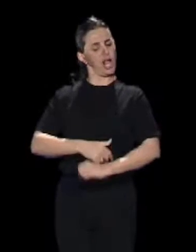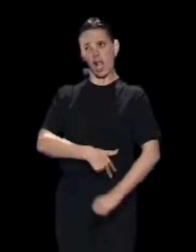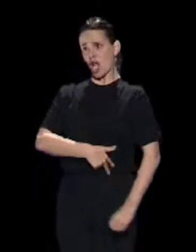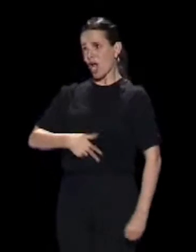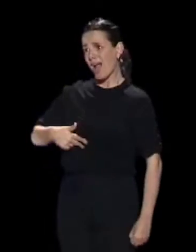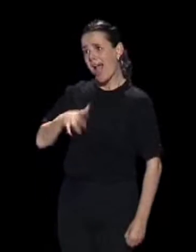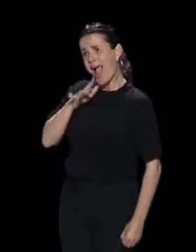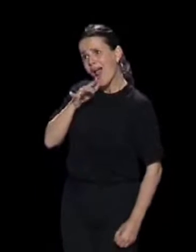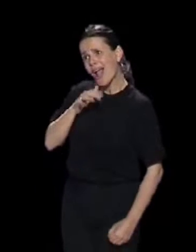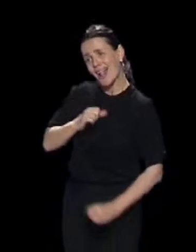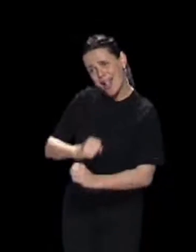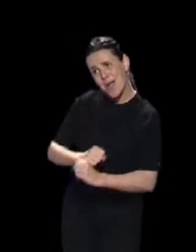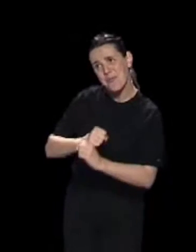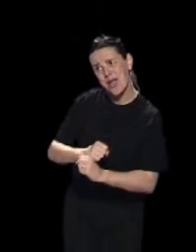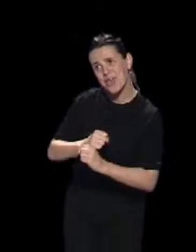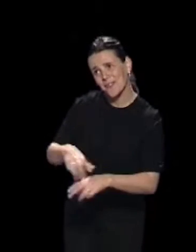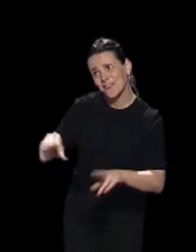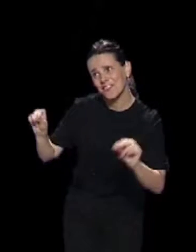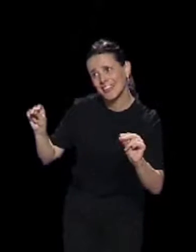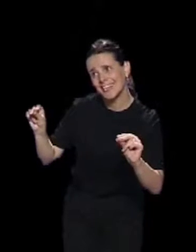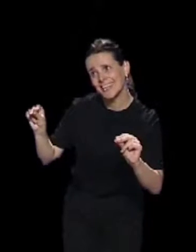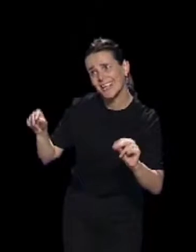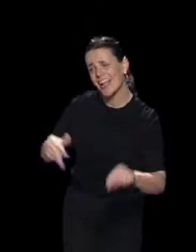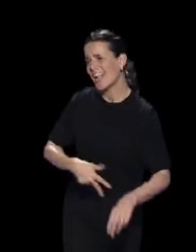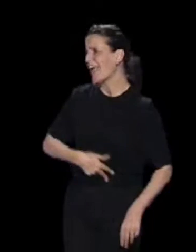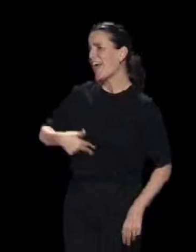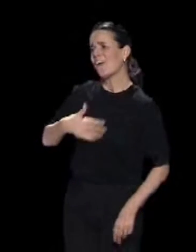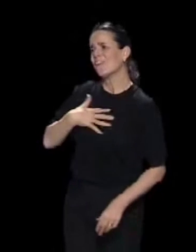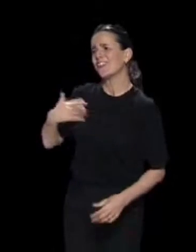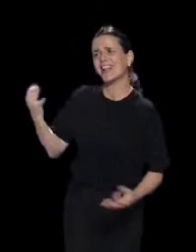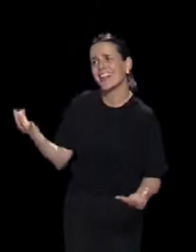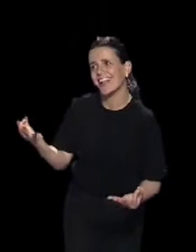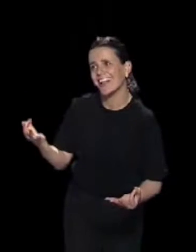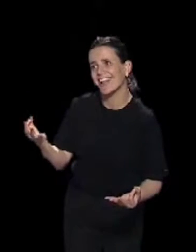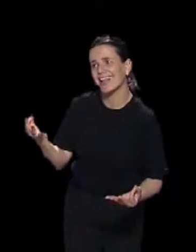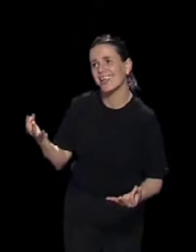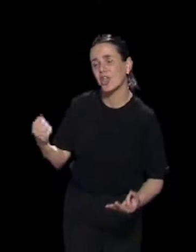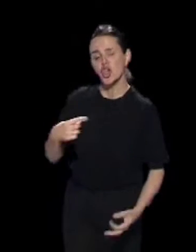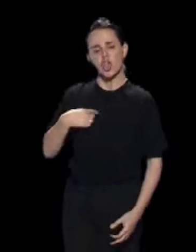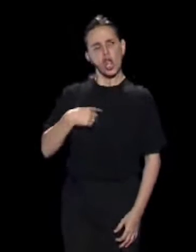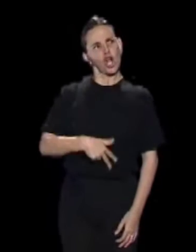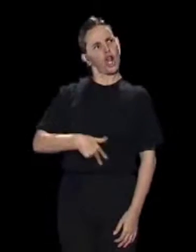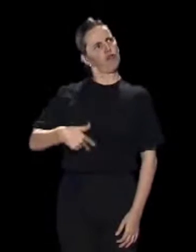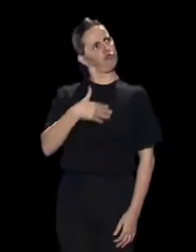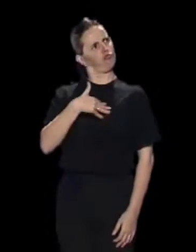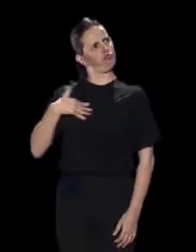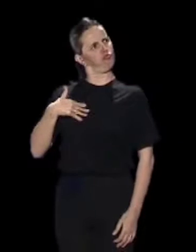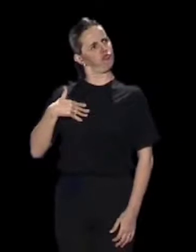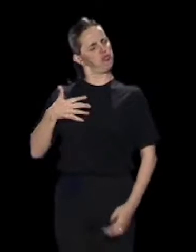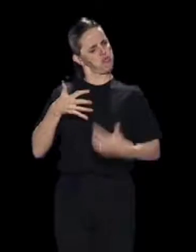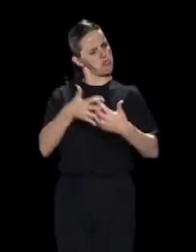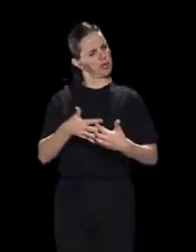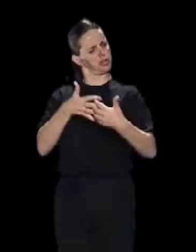Ya no existen caballos, general. ¿Qué quiere el general? Otra batalla quiere el general.